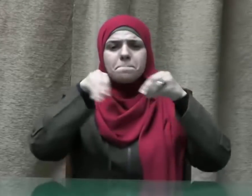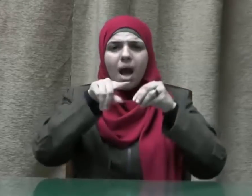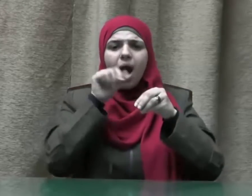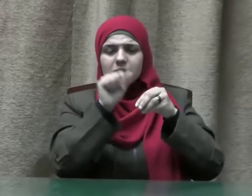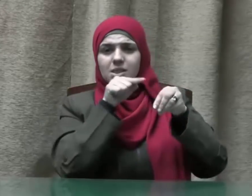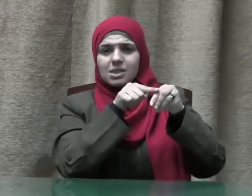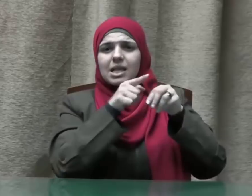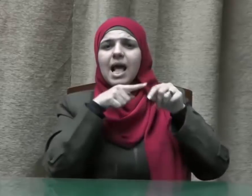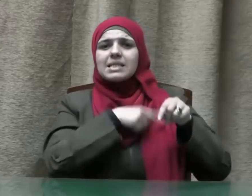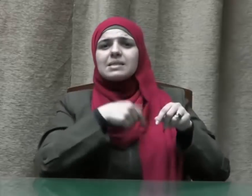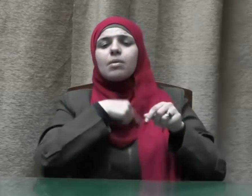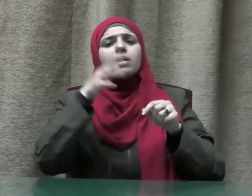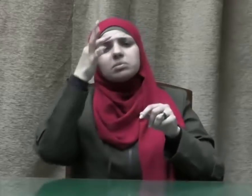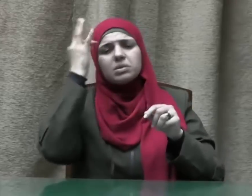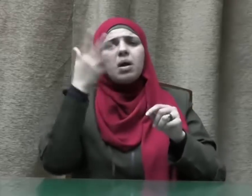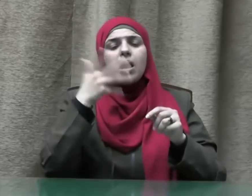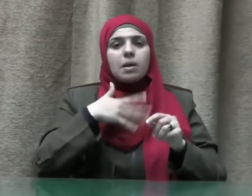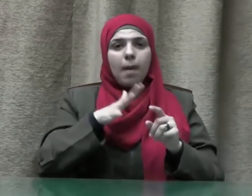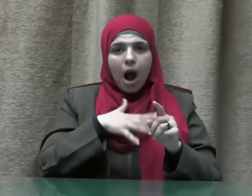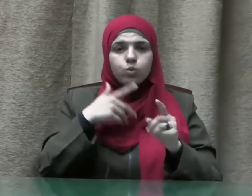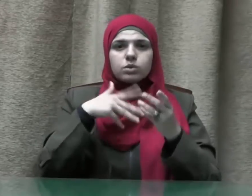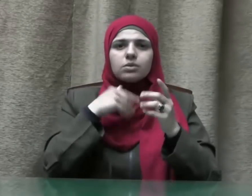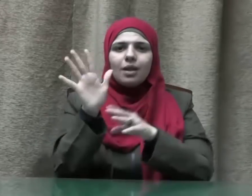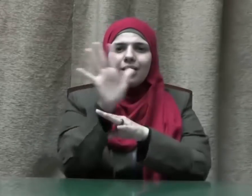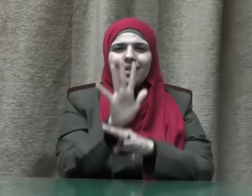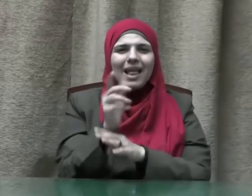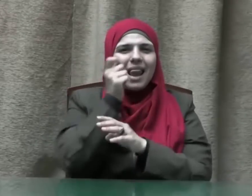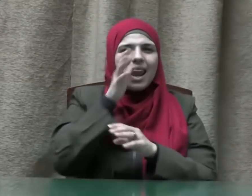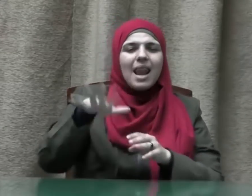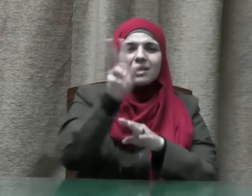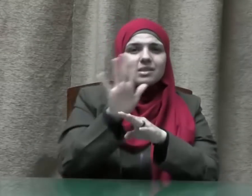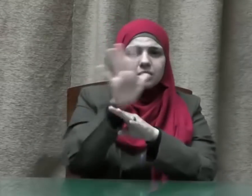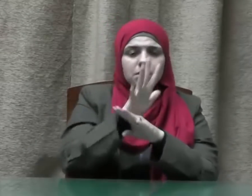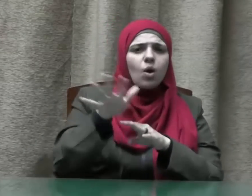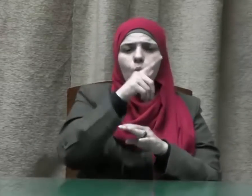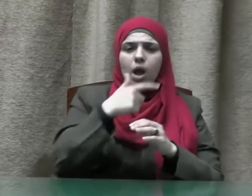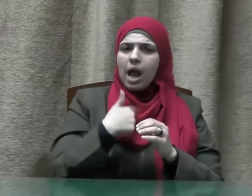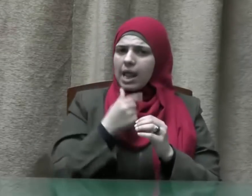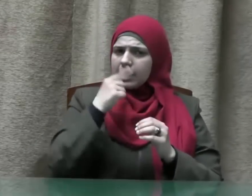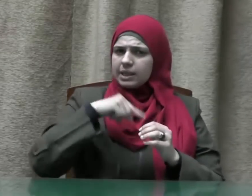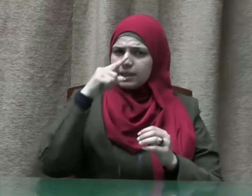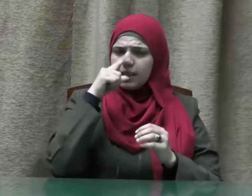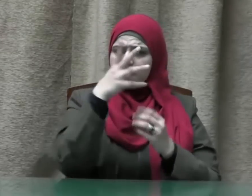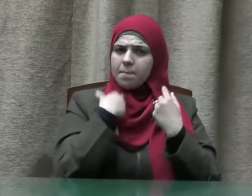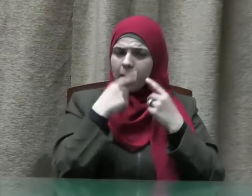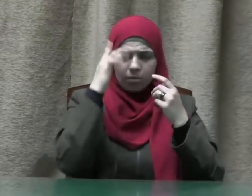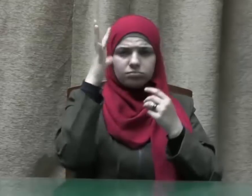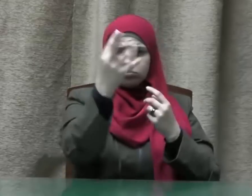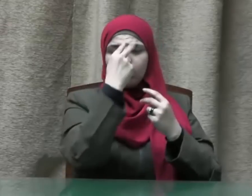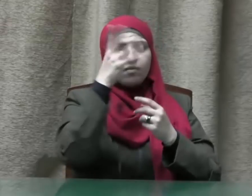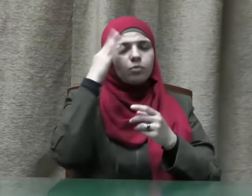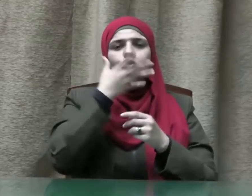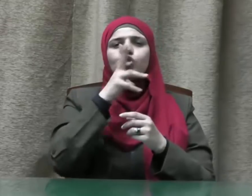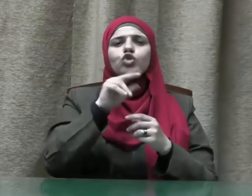قصدئها من ناس بالتدين أو المتاجرة بالدين